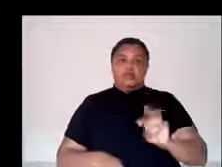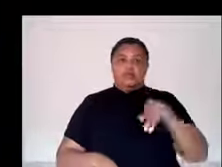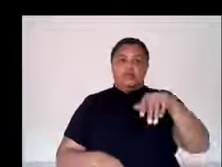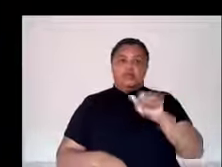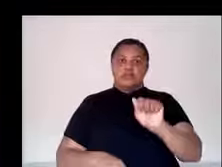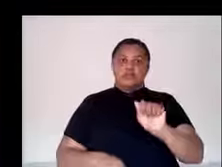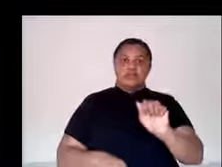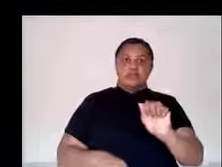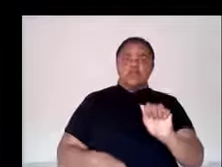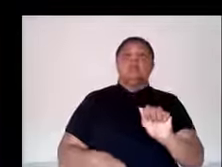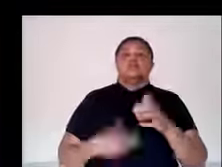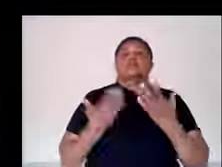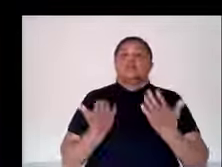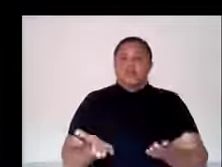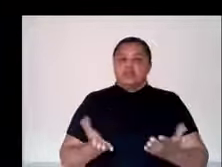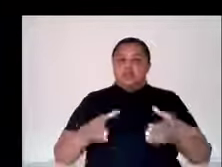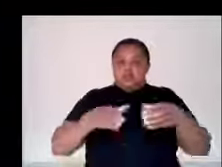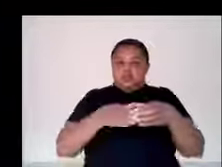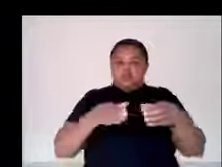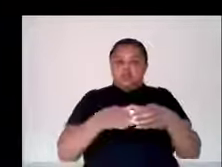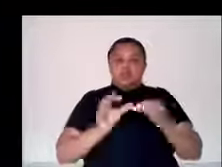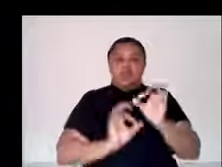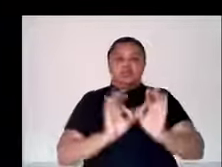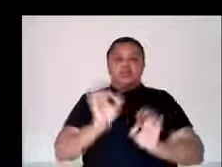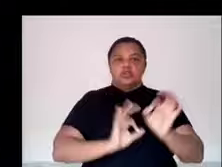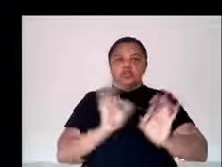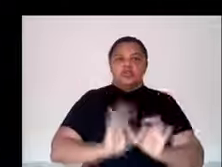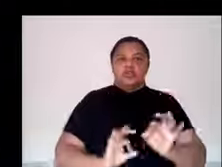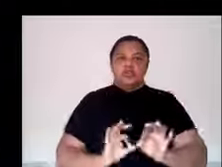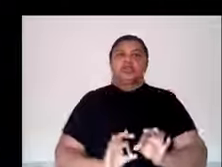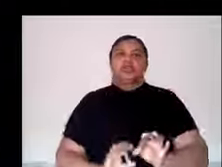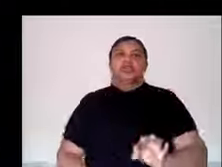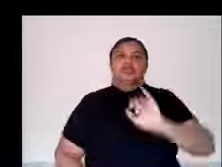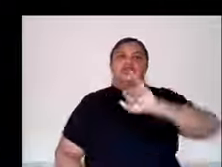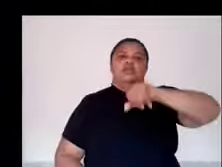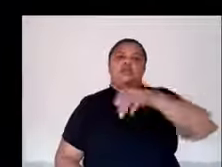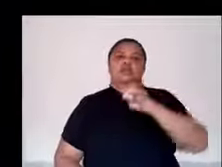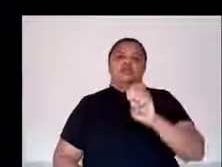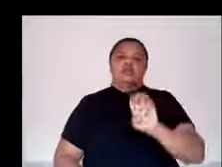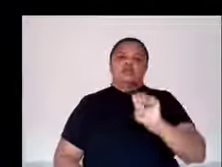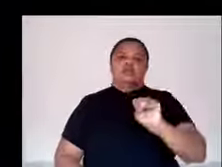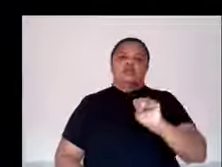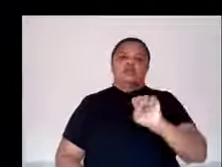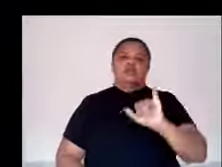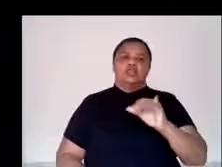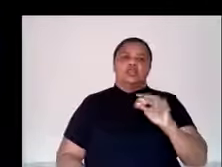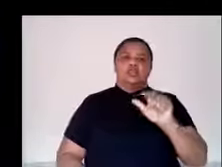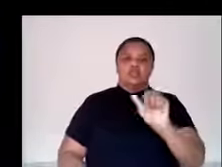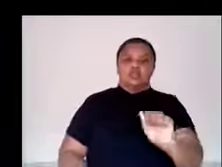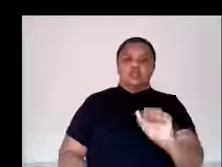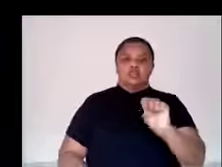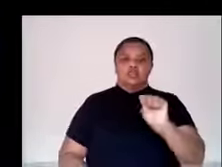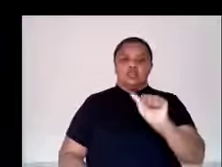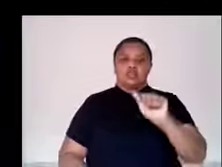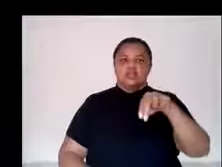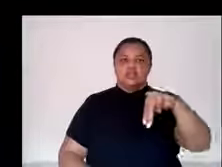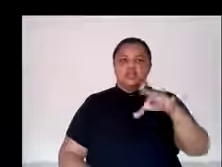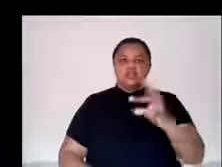eletromecânica, concomitante do curso de engenharia elétrica industrial. Atualmente é professora